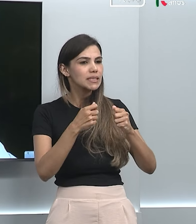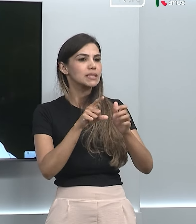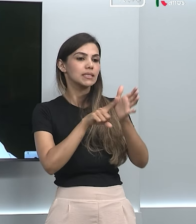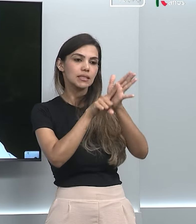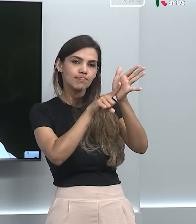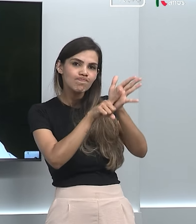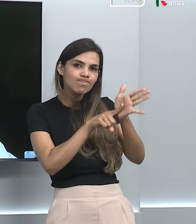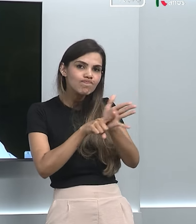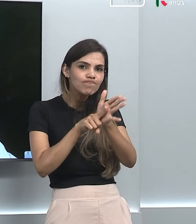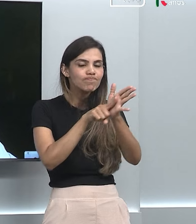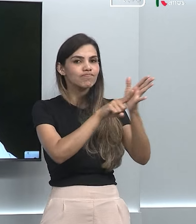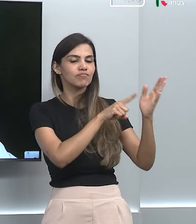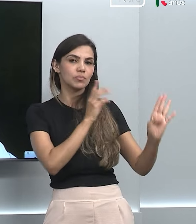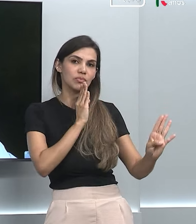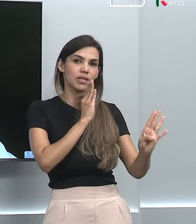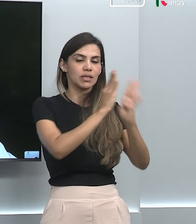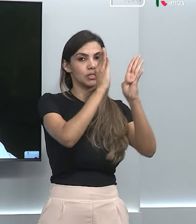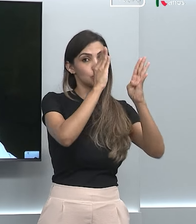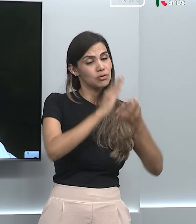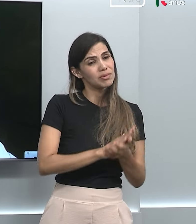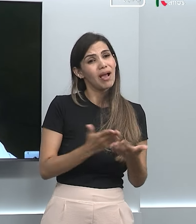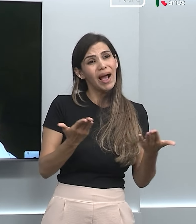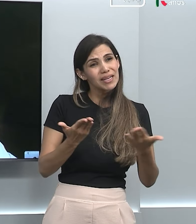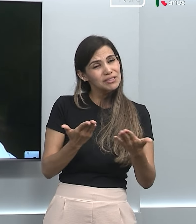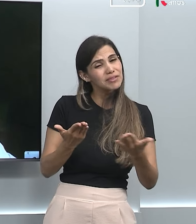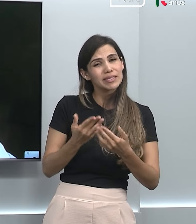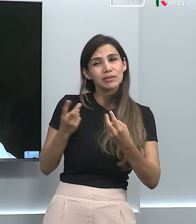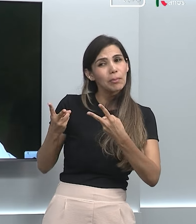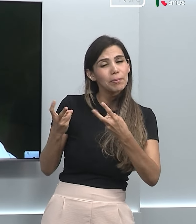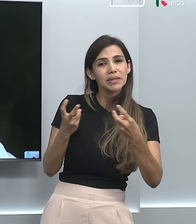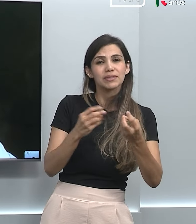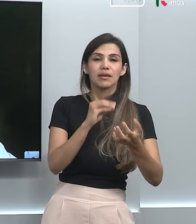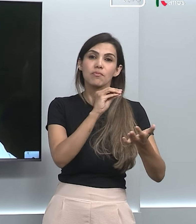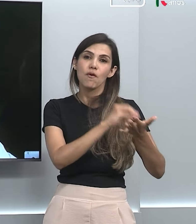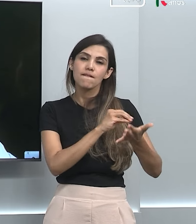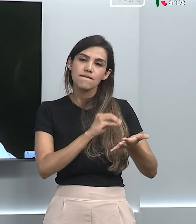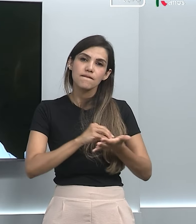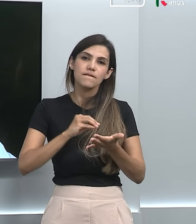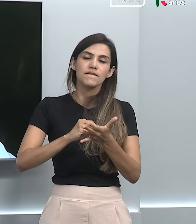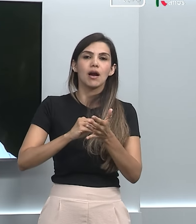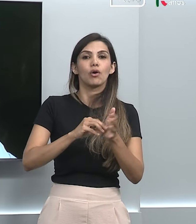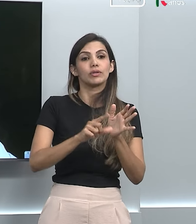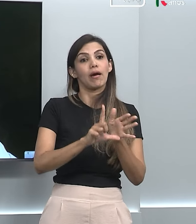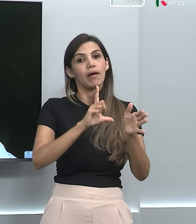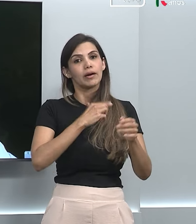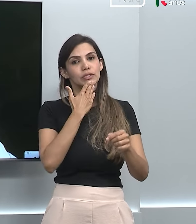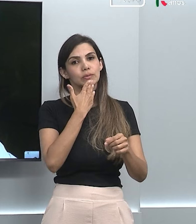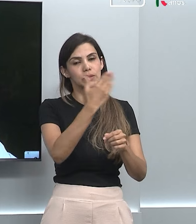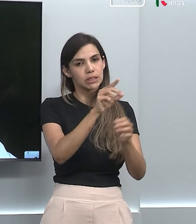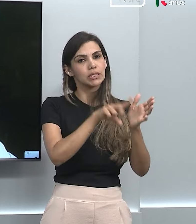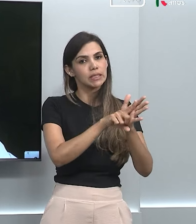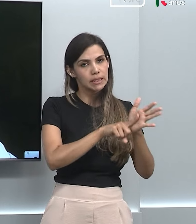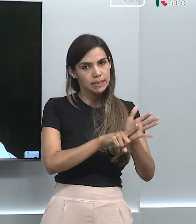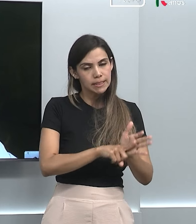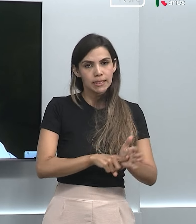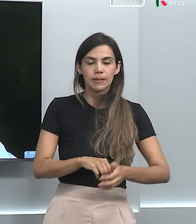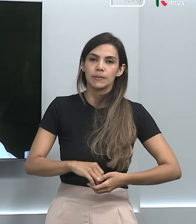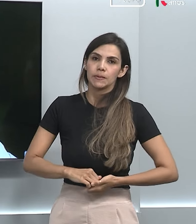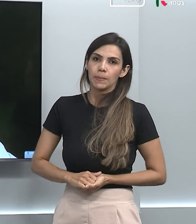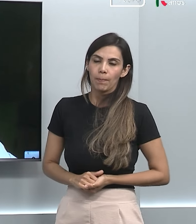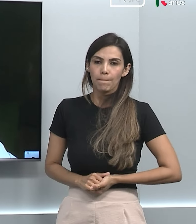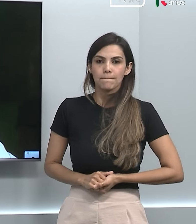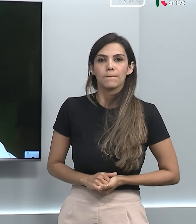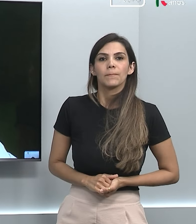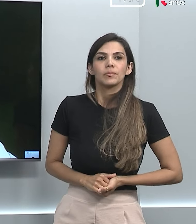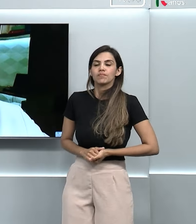que a gente não tem visto na prática corrente, que é o uso indiscriminado de testosterona em mulheres jovens. Muito